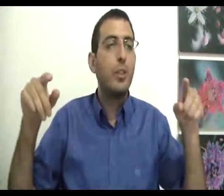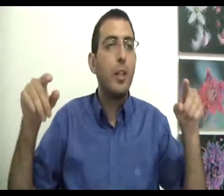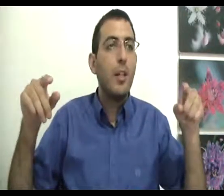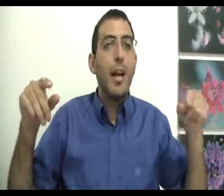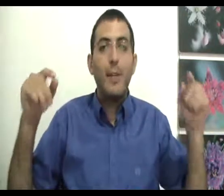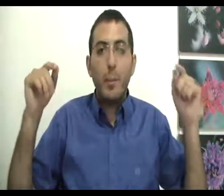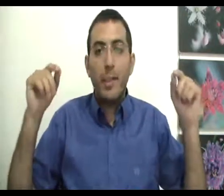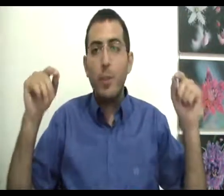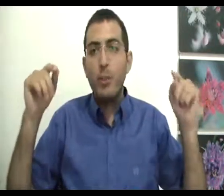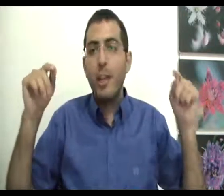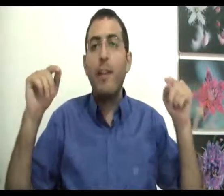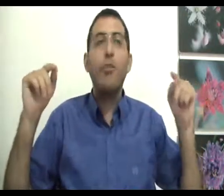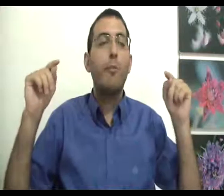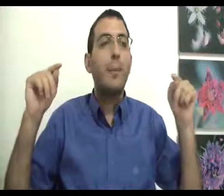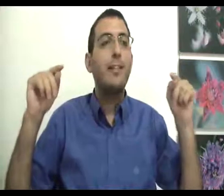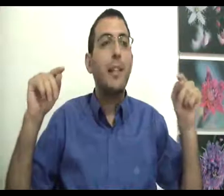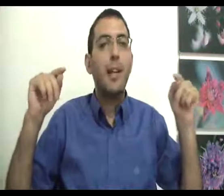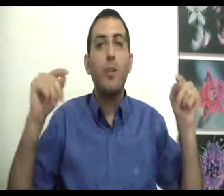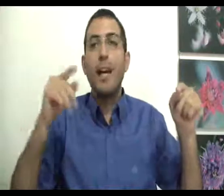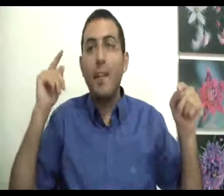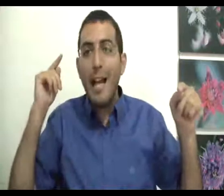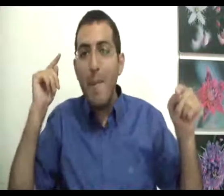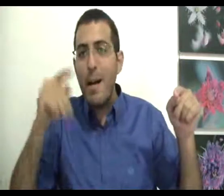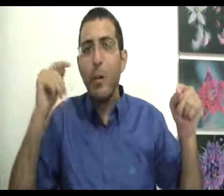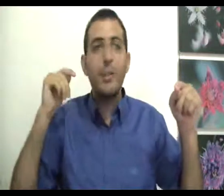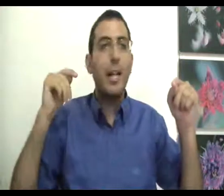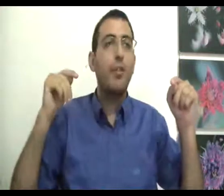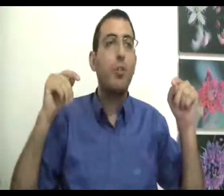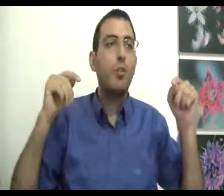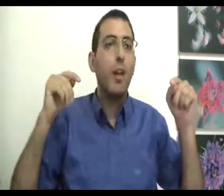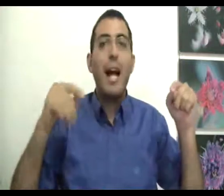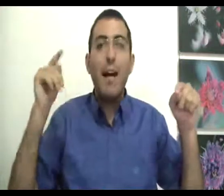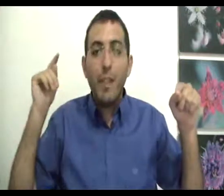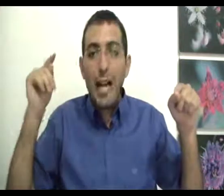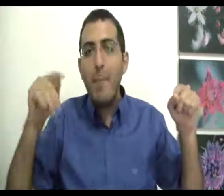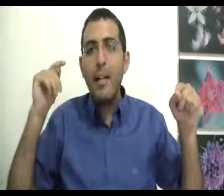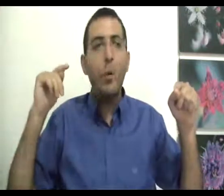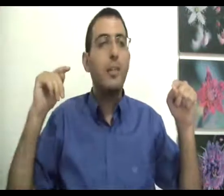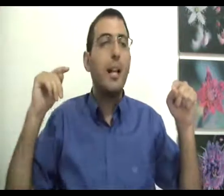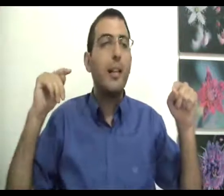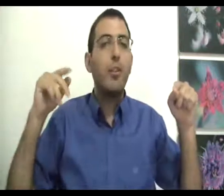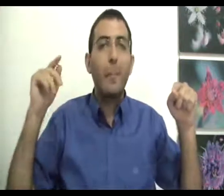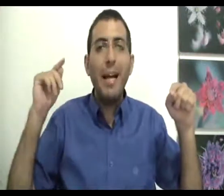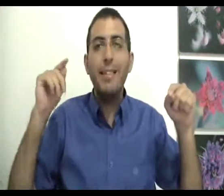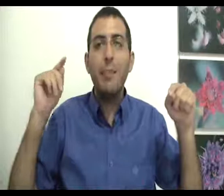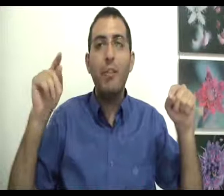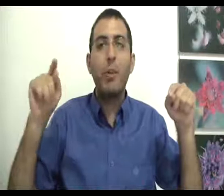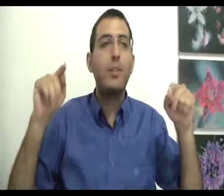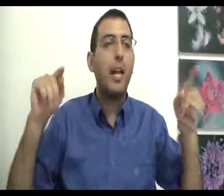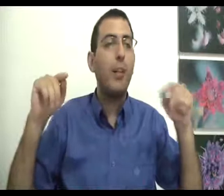אבל בן אדם שהוא רוצה להרגיש טוב באמת צריך לגלות, אבל למה אני רוצה להרגיש טוב אבל למה אני לא רוצה להרגיש רע מה הסיבה שאני רוצה להרגיש